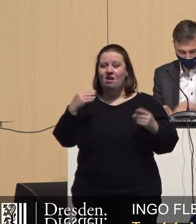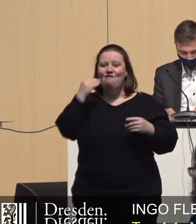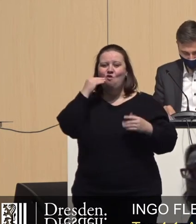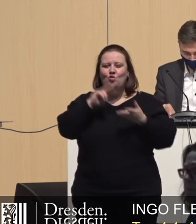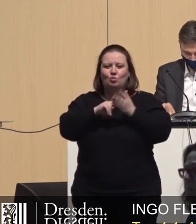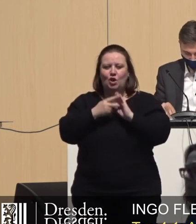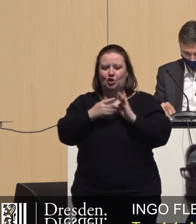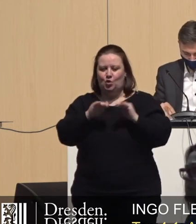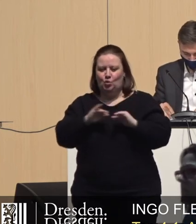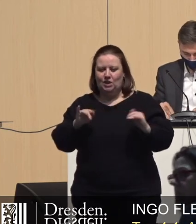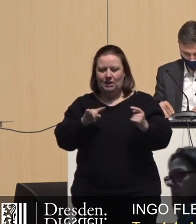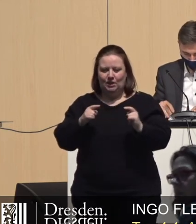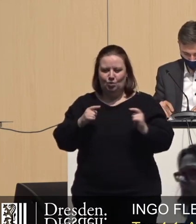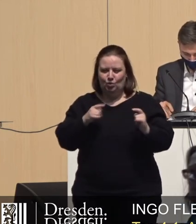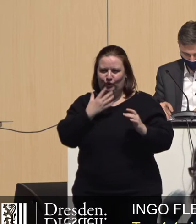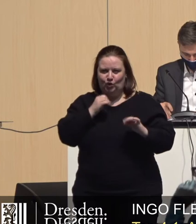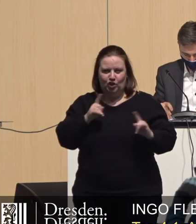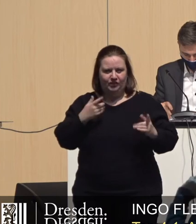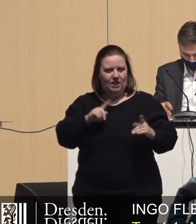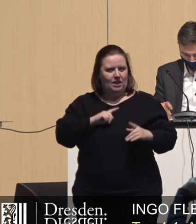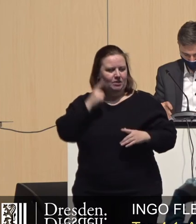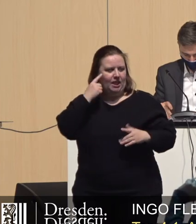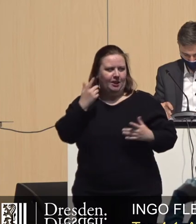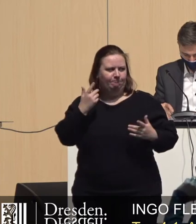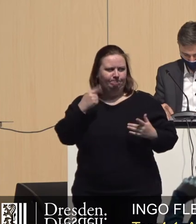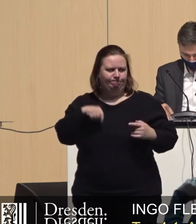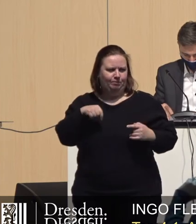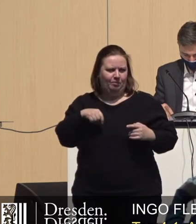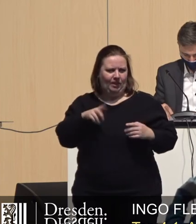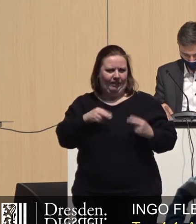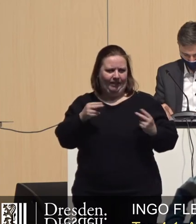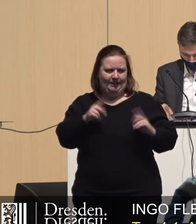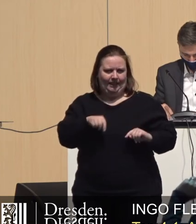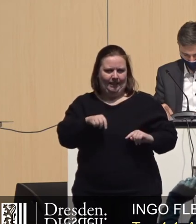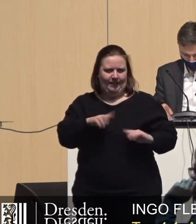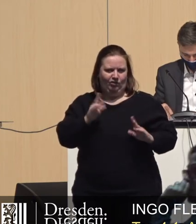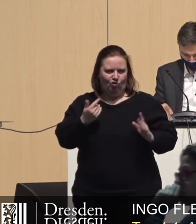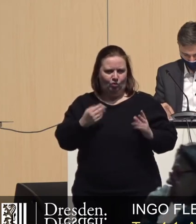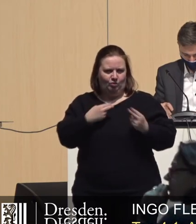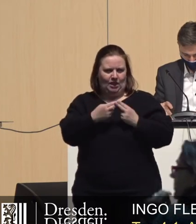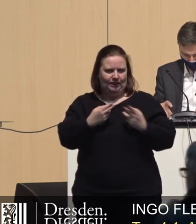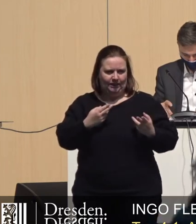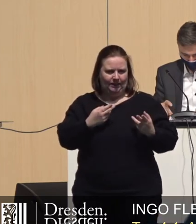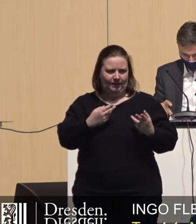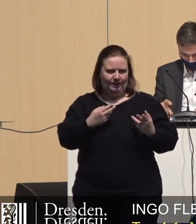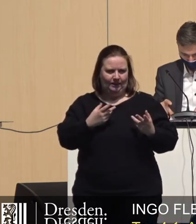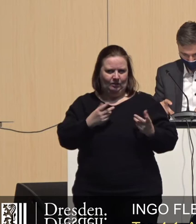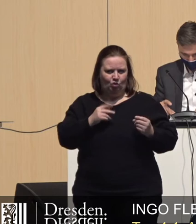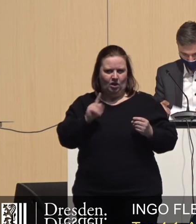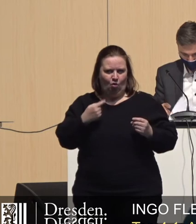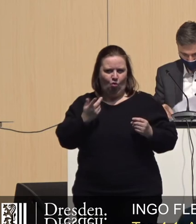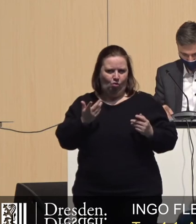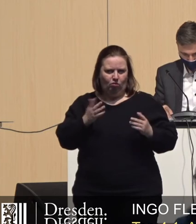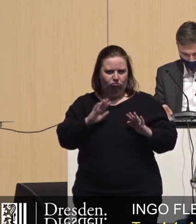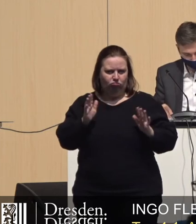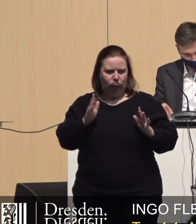wohnungspolitische Grundsatzdebatte anstoßen, weil ich glaube, das ist hier nicht der Punkt, wo das angebracht ist. Darauf werden wir dann sowieso noch